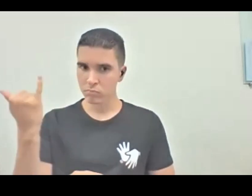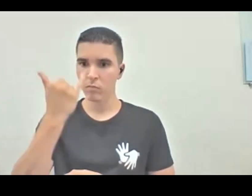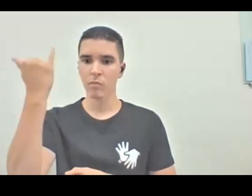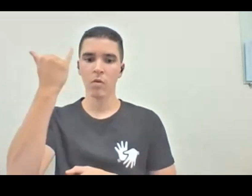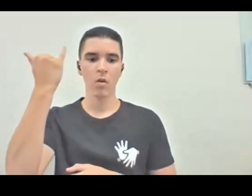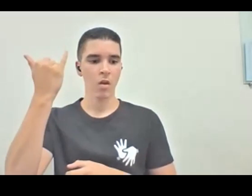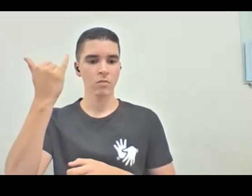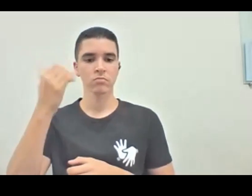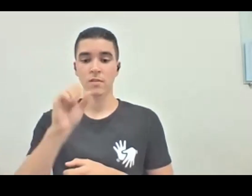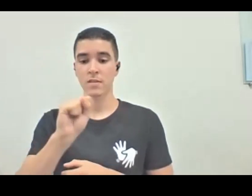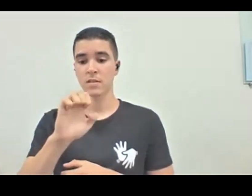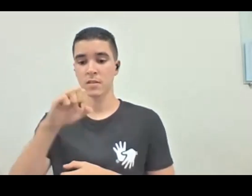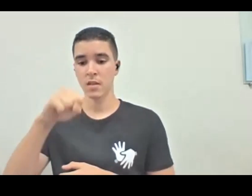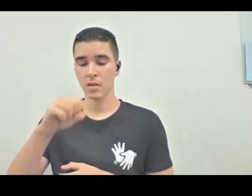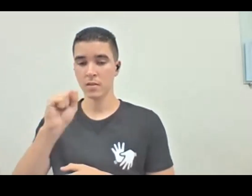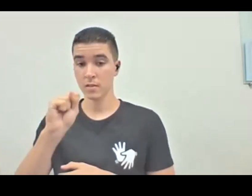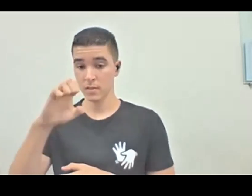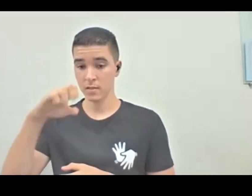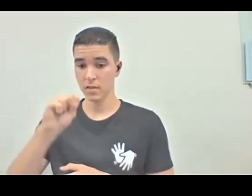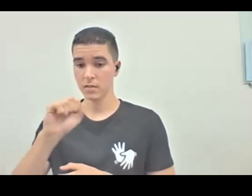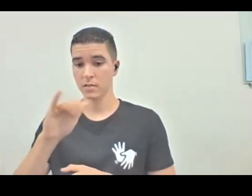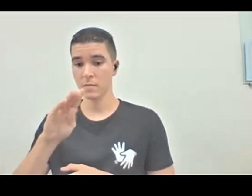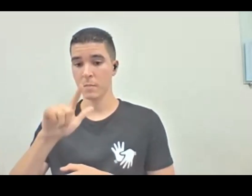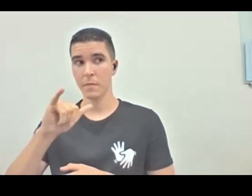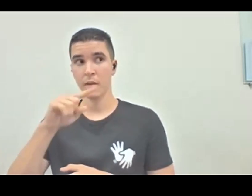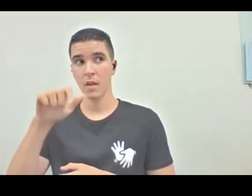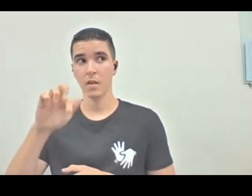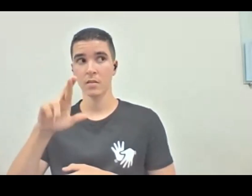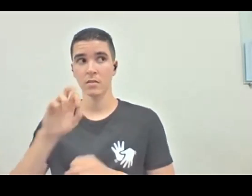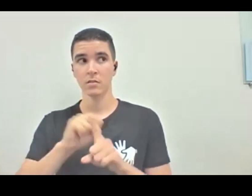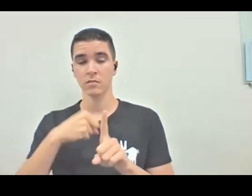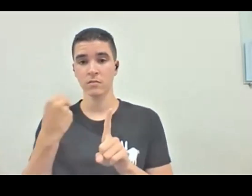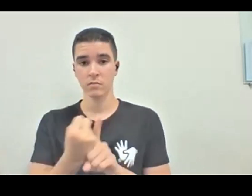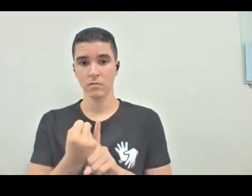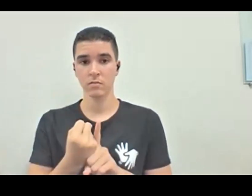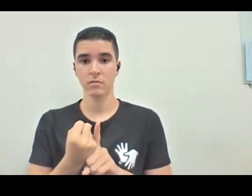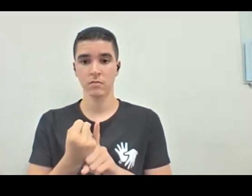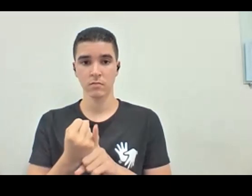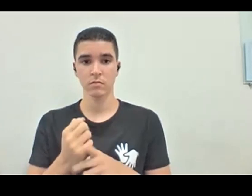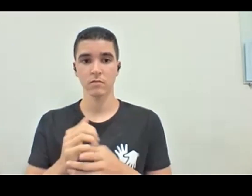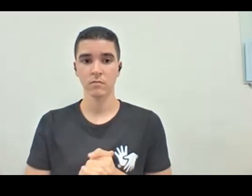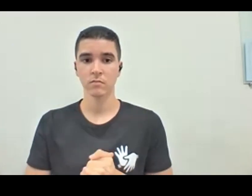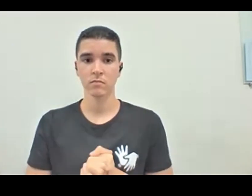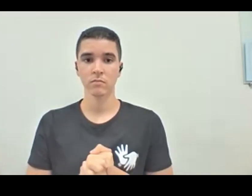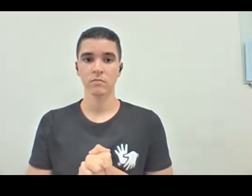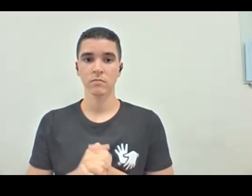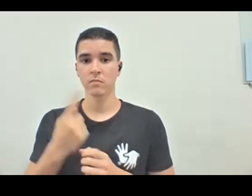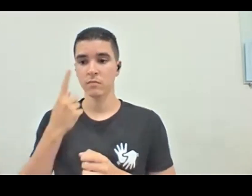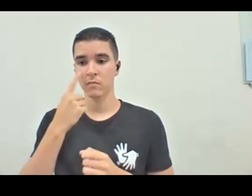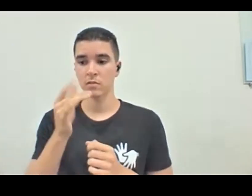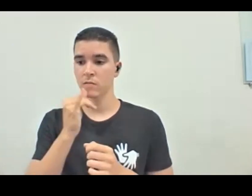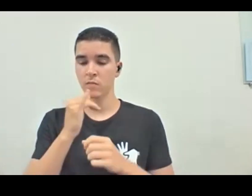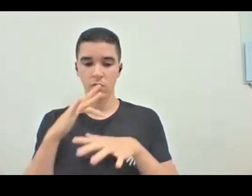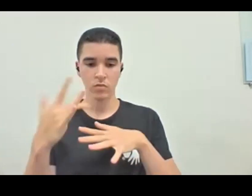Eu também, sempre que eu dou cursos, assim, em company, né, para os espaços culturais de audiodescrição nas redes sociais e tal, que eu tenho feito bastante,